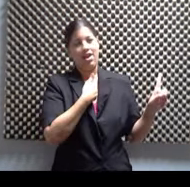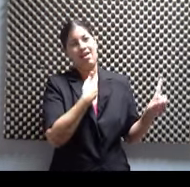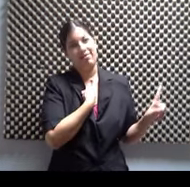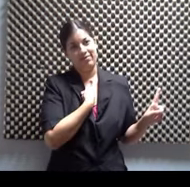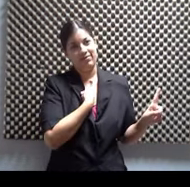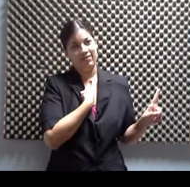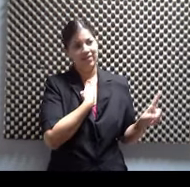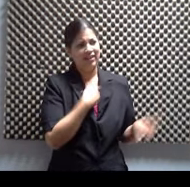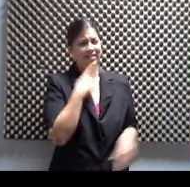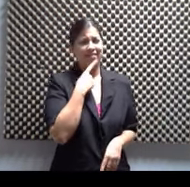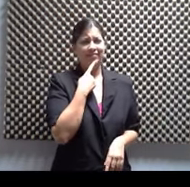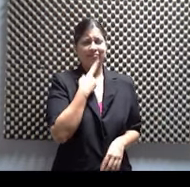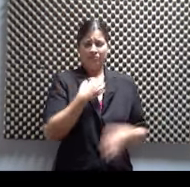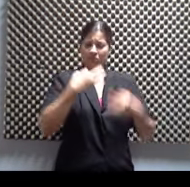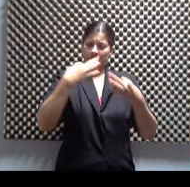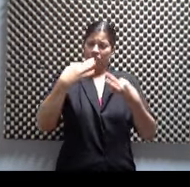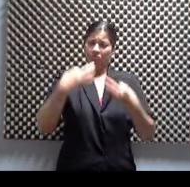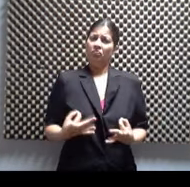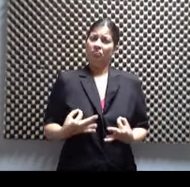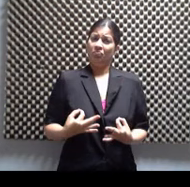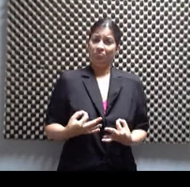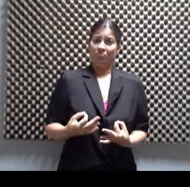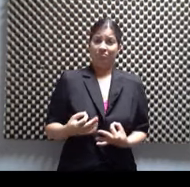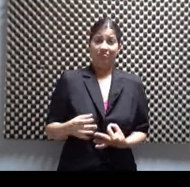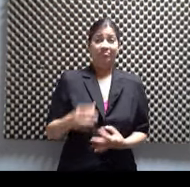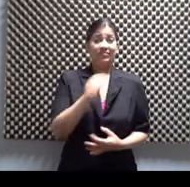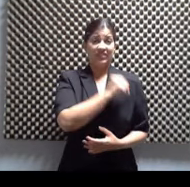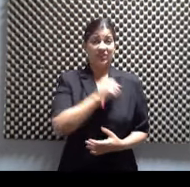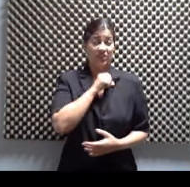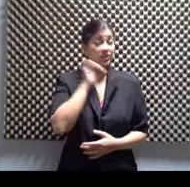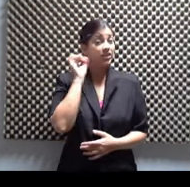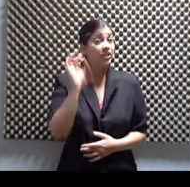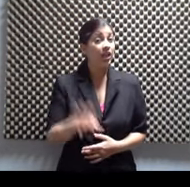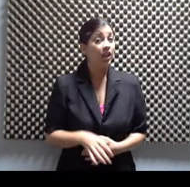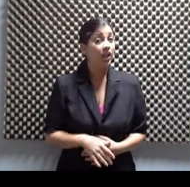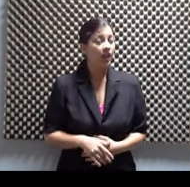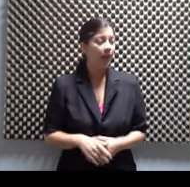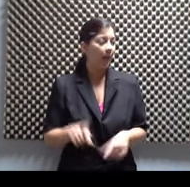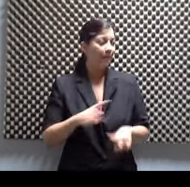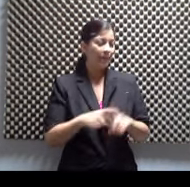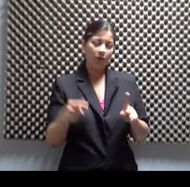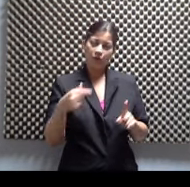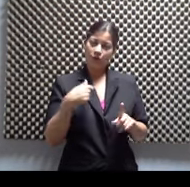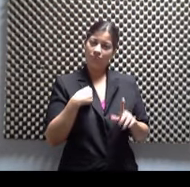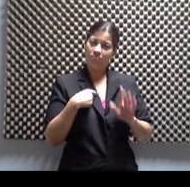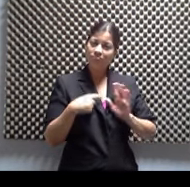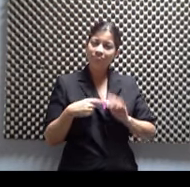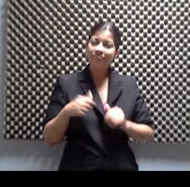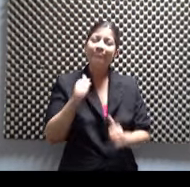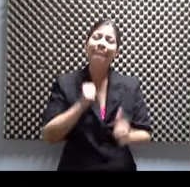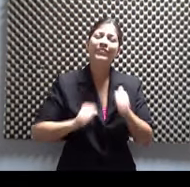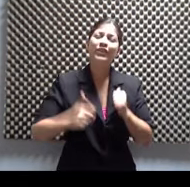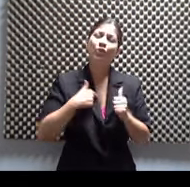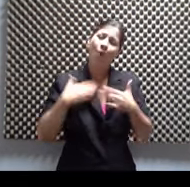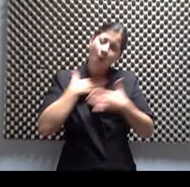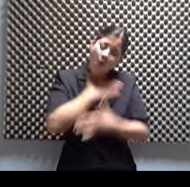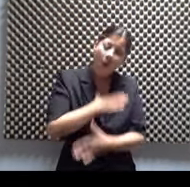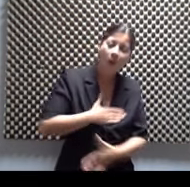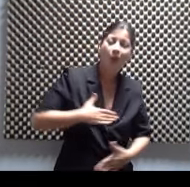ríquida, muy, muy terrible la señora. Pero el, el hacerla, interpretarla, yo la disfruto, yo la gozo tanto.